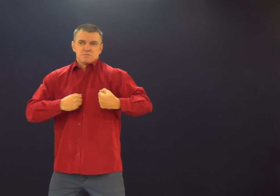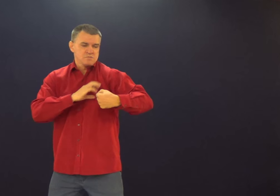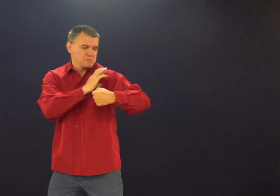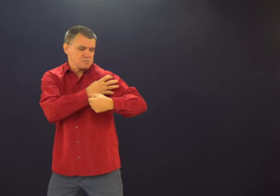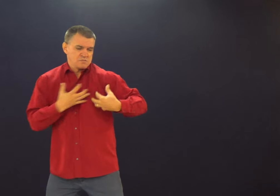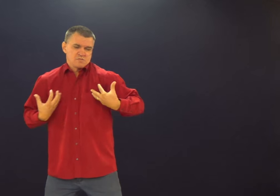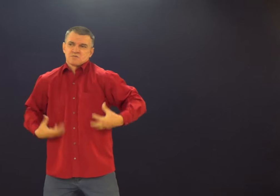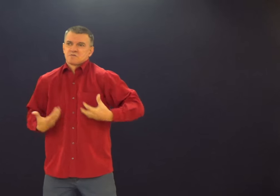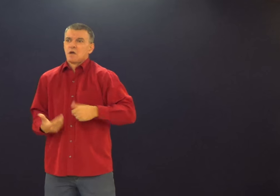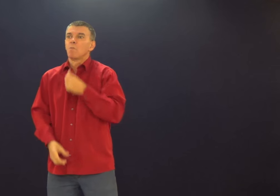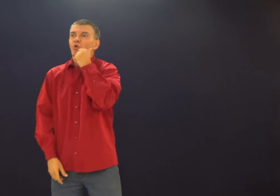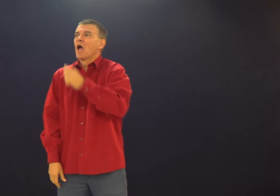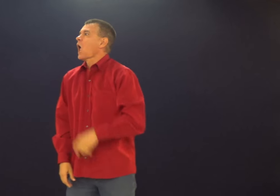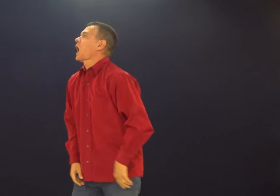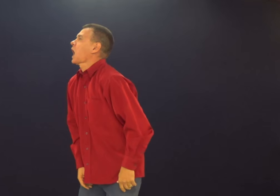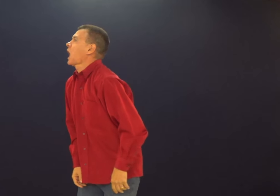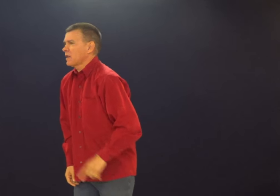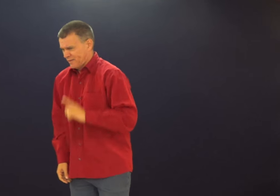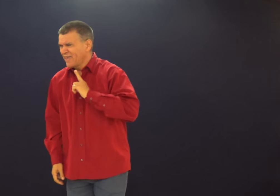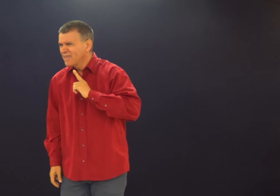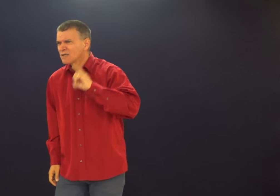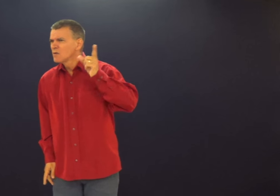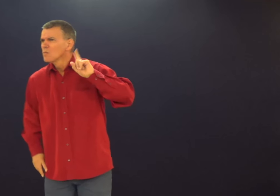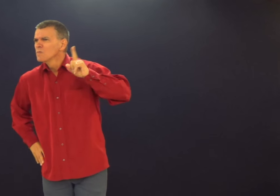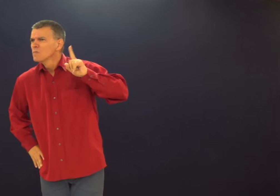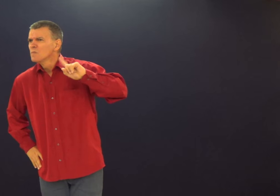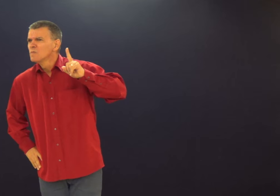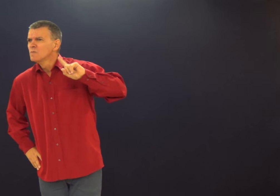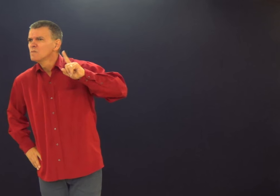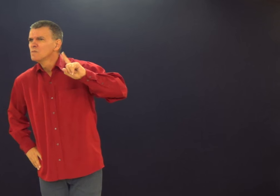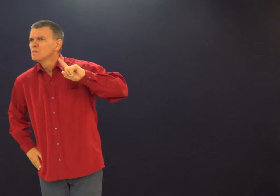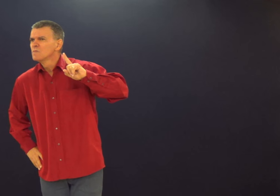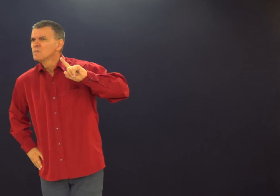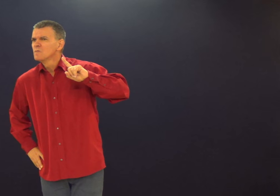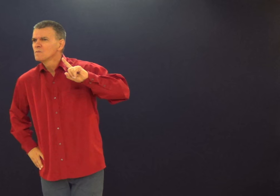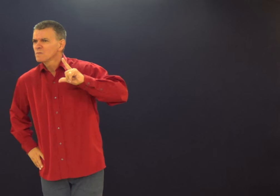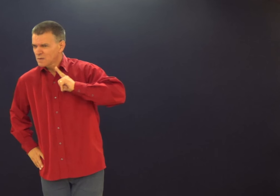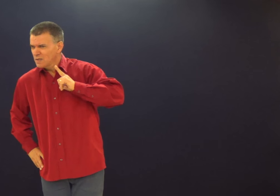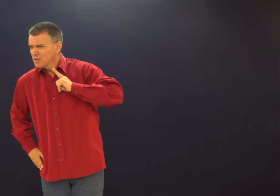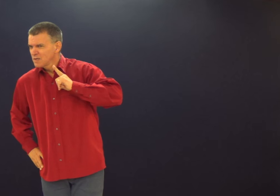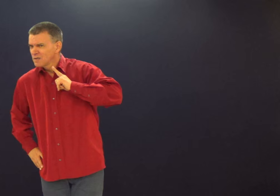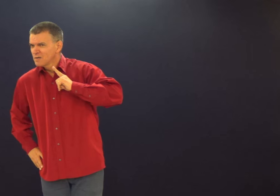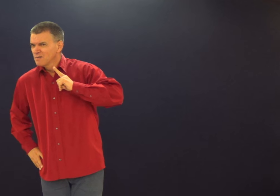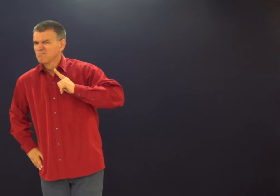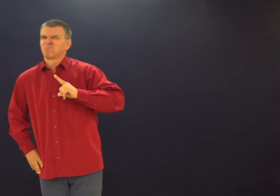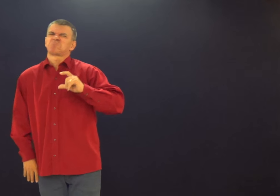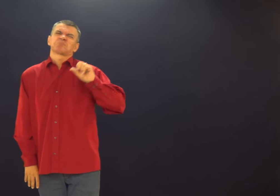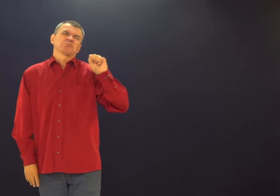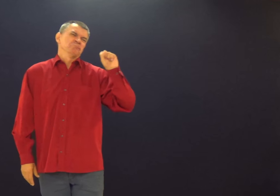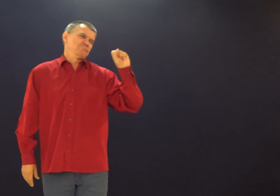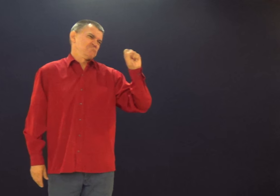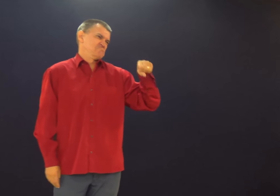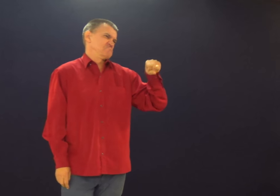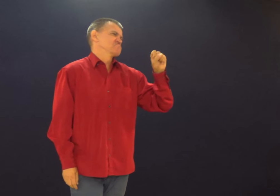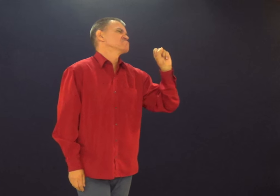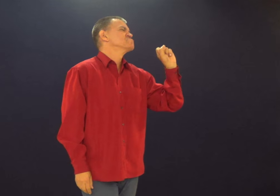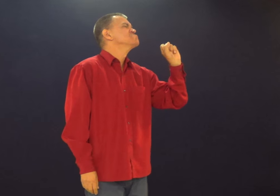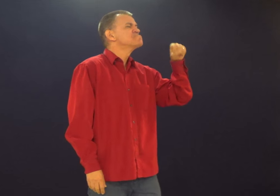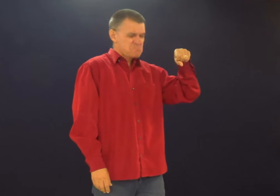Você parece um homem mais bombado, né? E a mulher não vai se sentir atraída? Claro que vai.